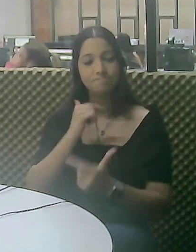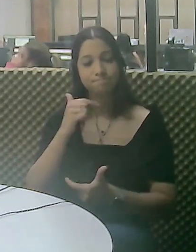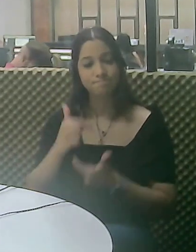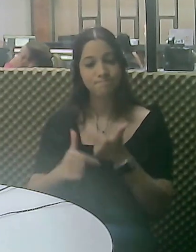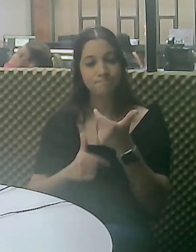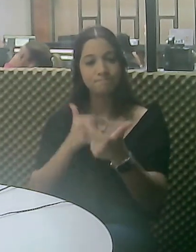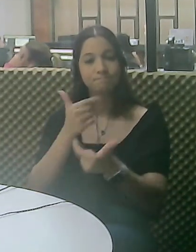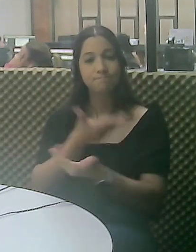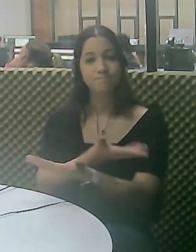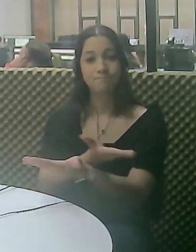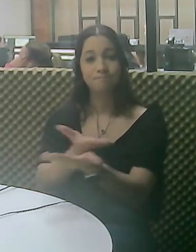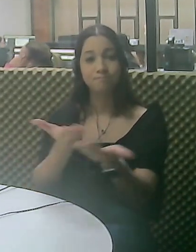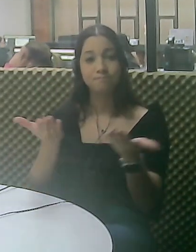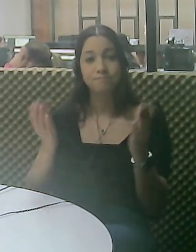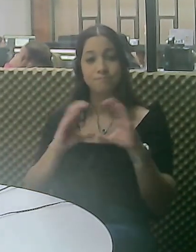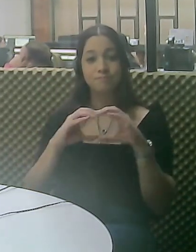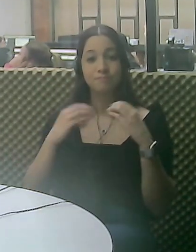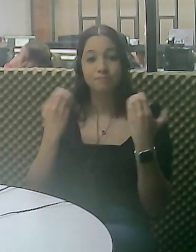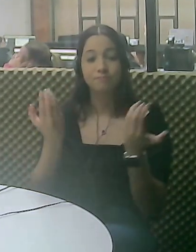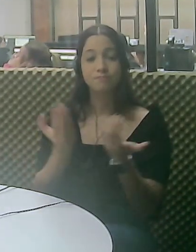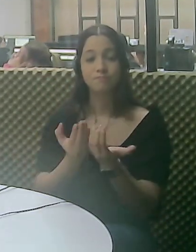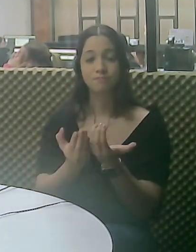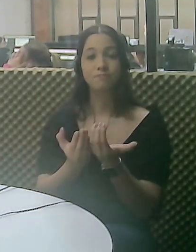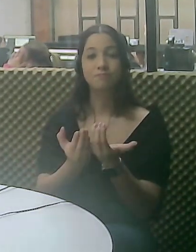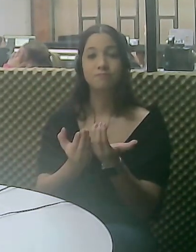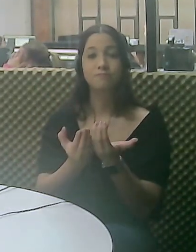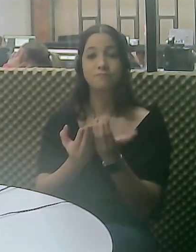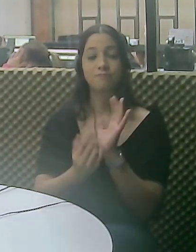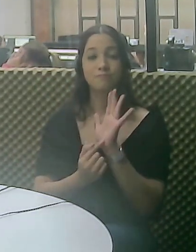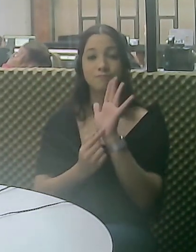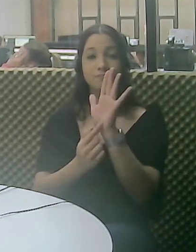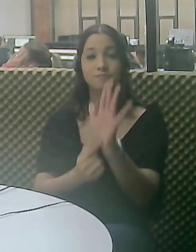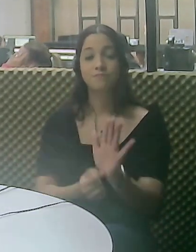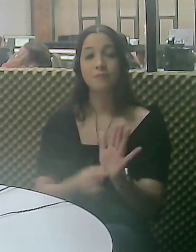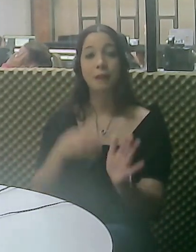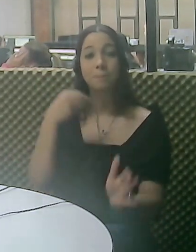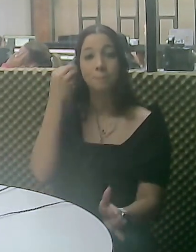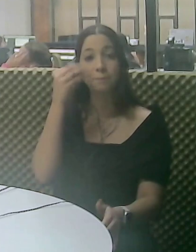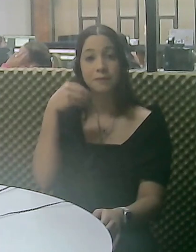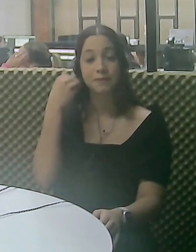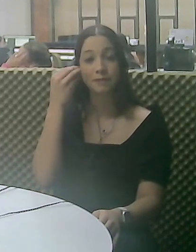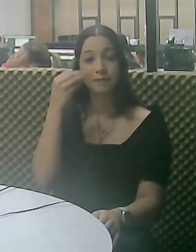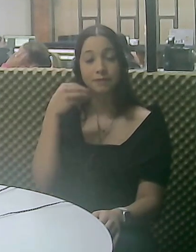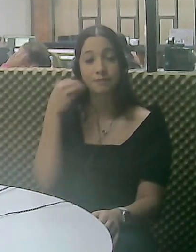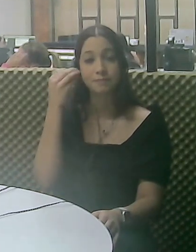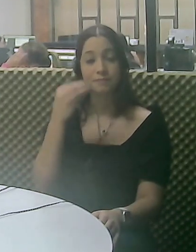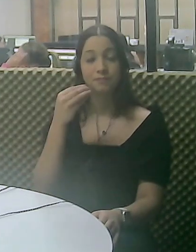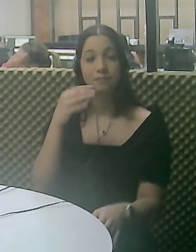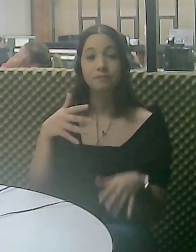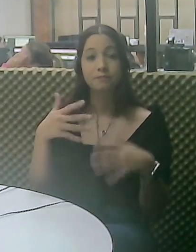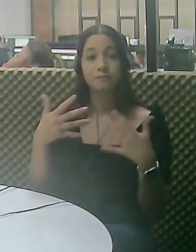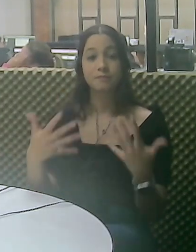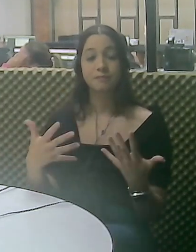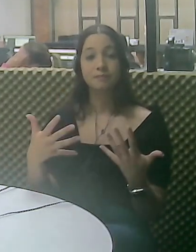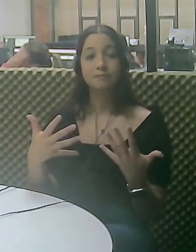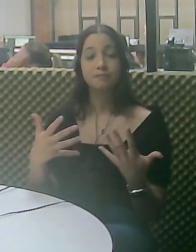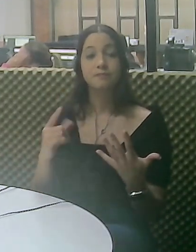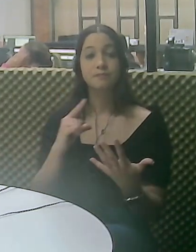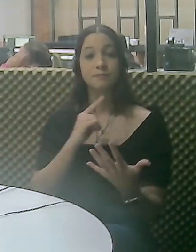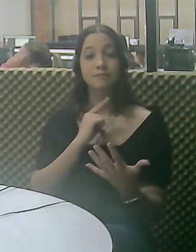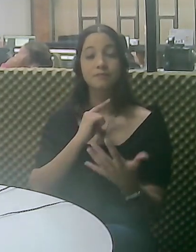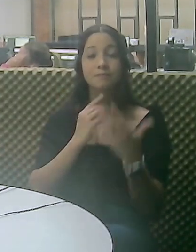que a gente agradece pelo serviço prestado à nossa comunidade, através de apresentação dessas